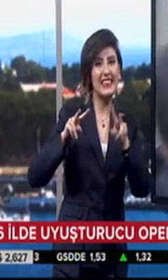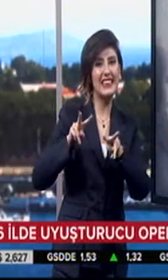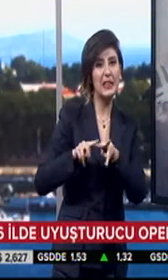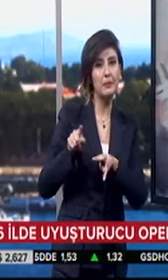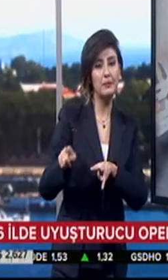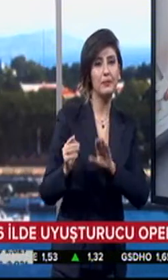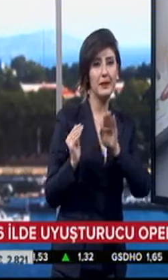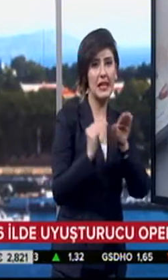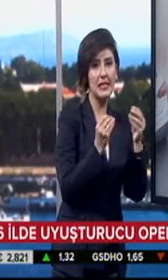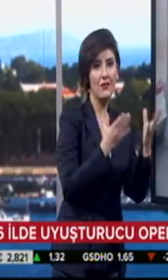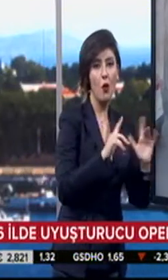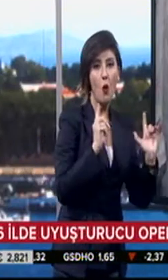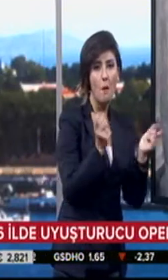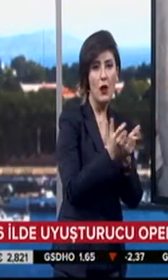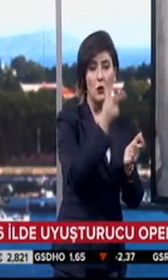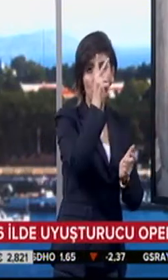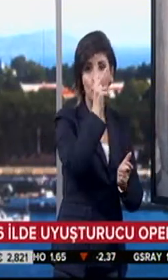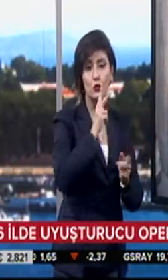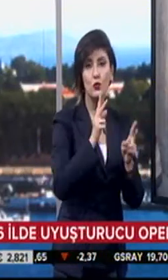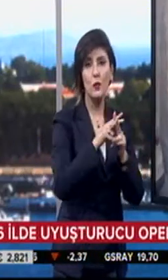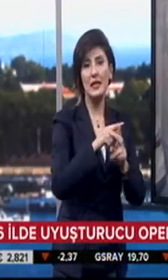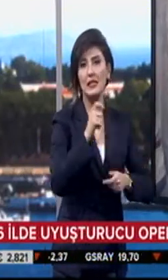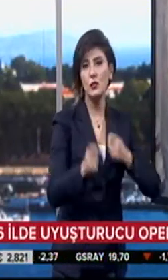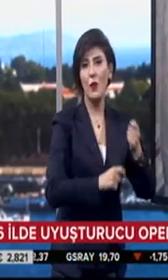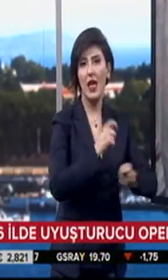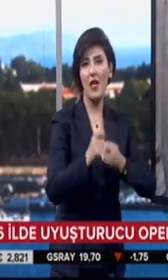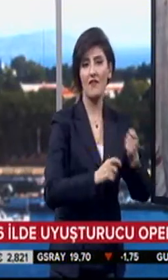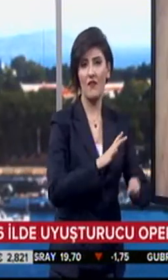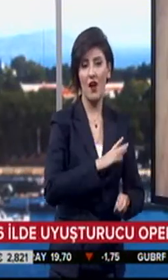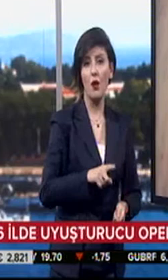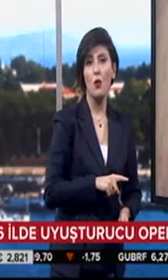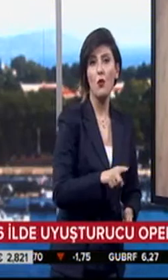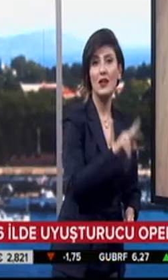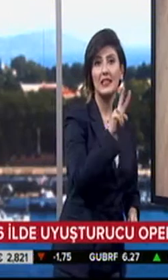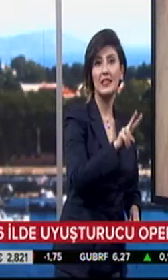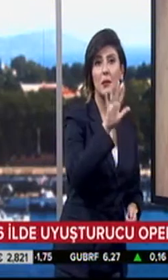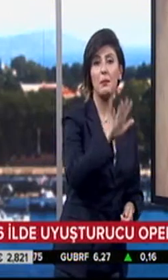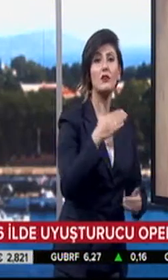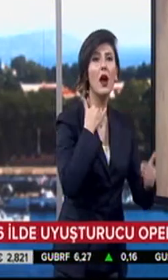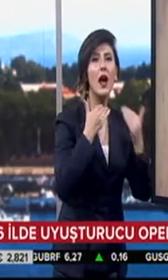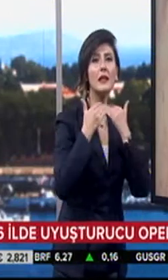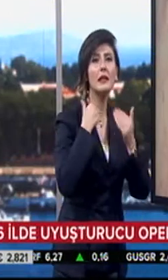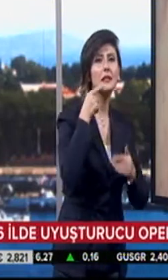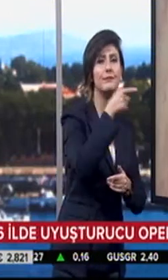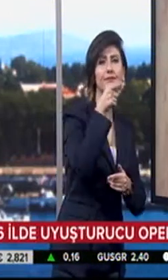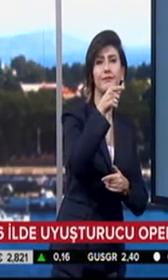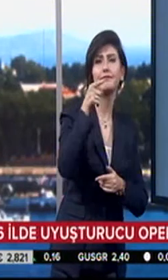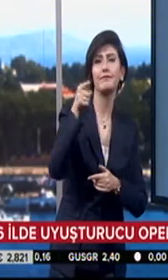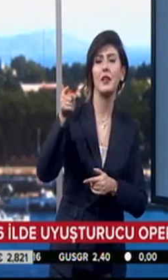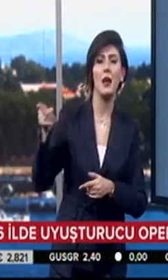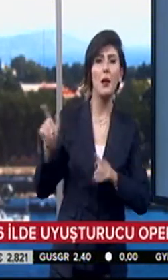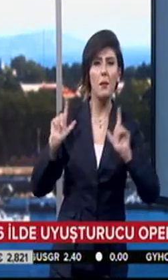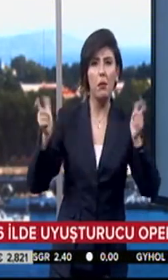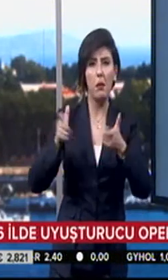timlerinin de destek verdiği operasyonda 300 polis görev yaptı. Şanlıurfa'da 25 adrese baskın yapan